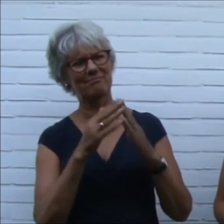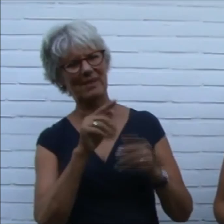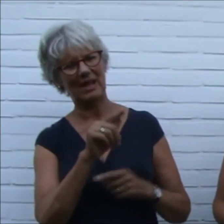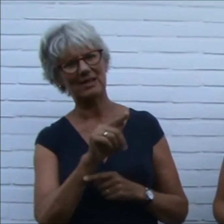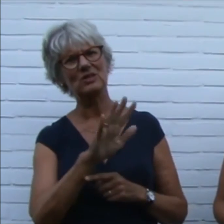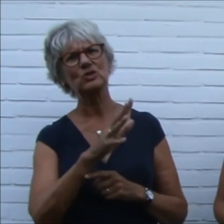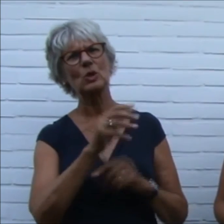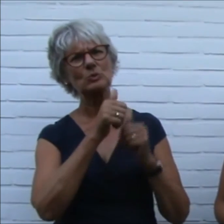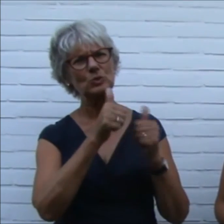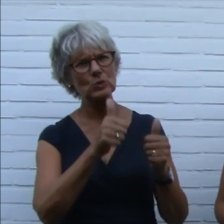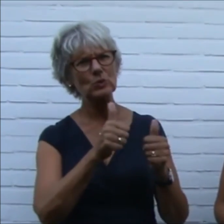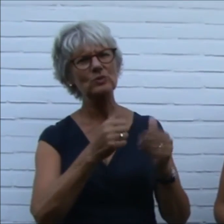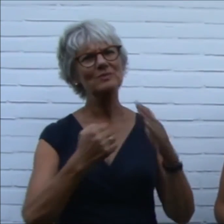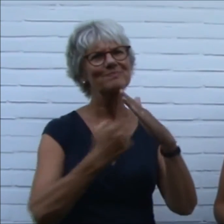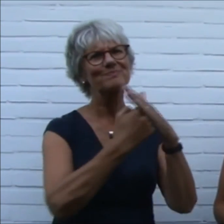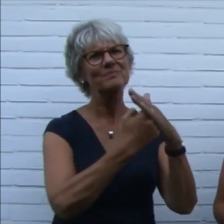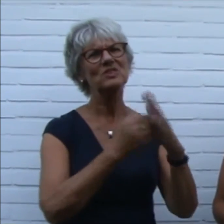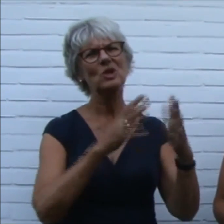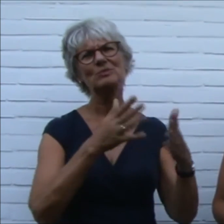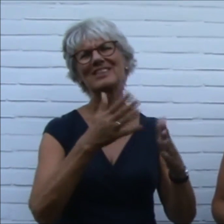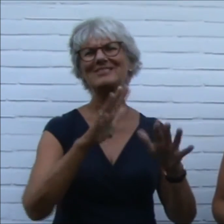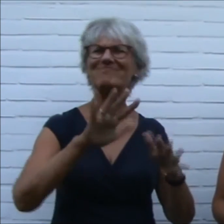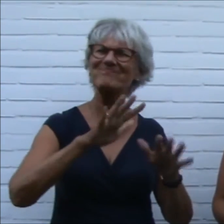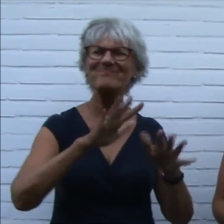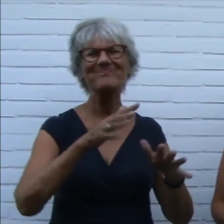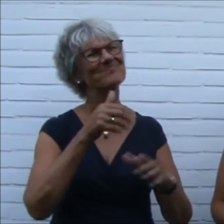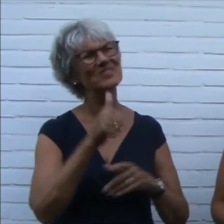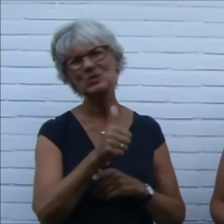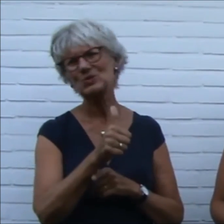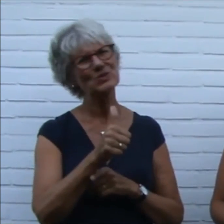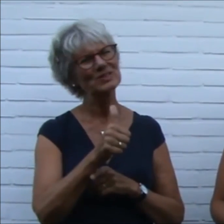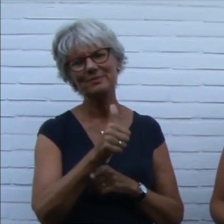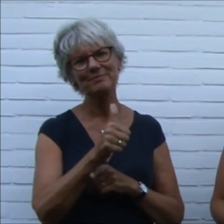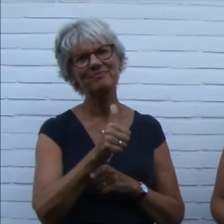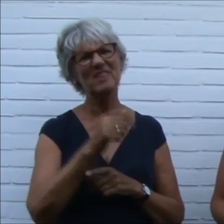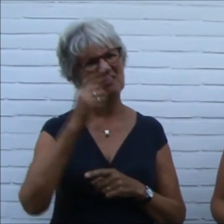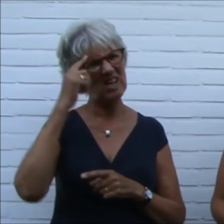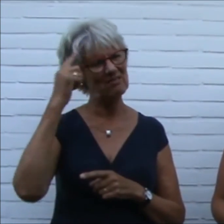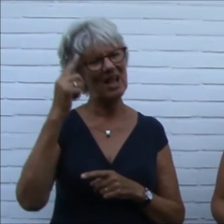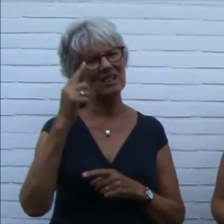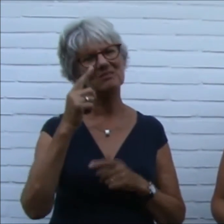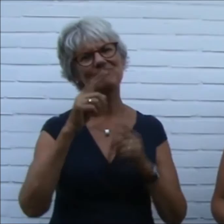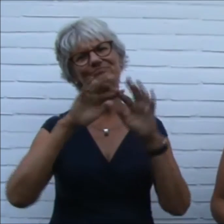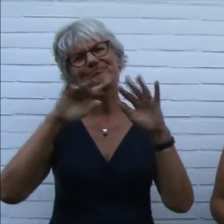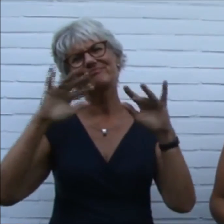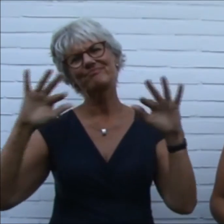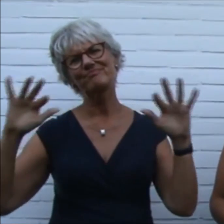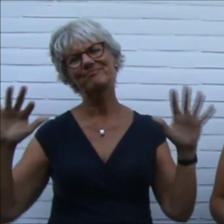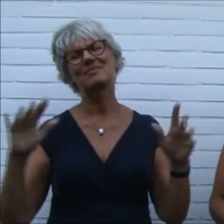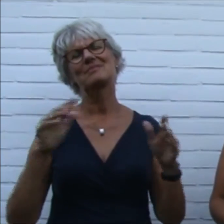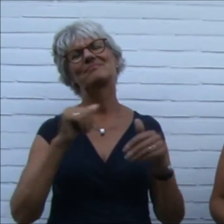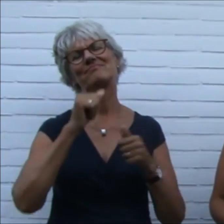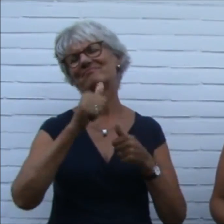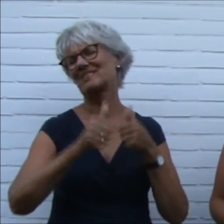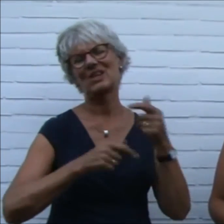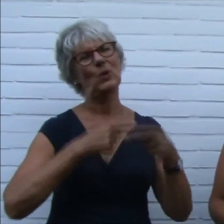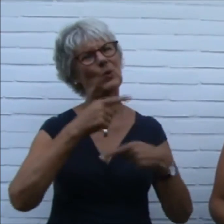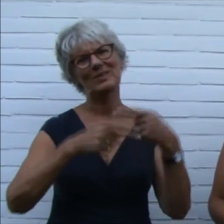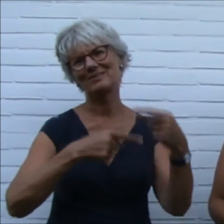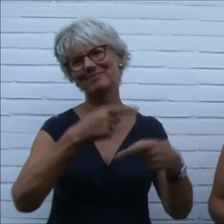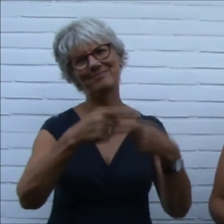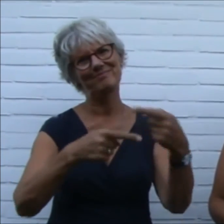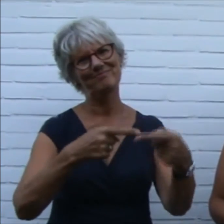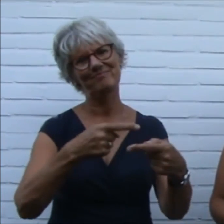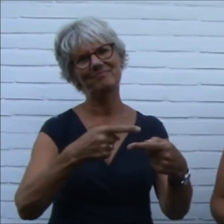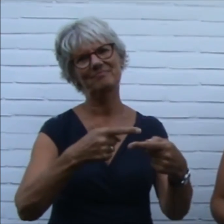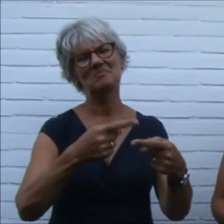soms minder goed ondersteund. We weten dat daarbij allerlei dingen zijn misgegaan. Het gevolg daarvan kan zijn